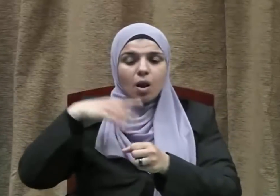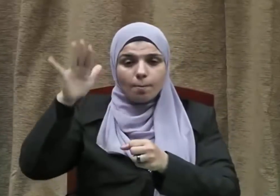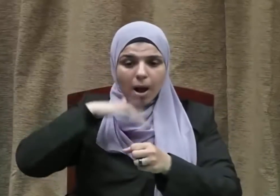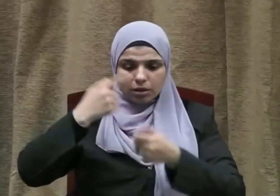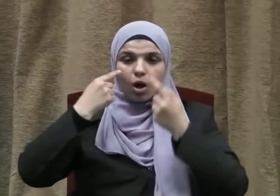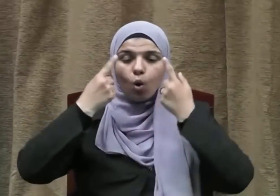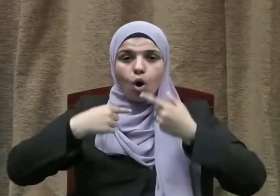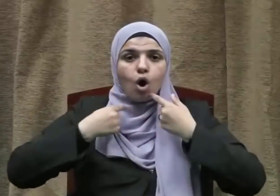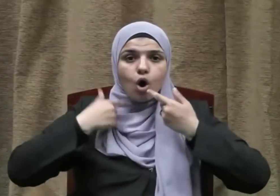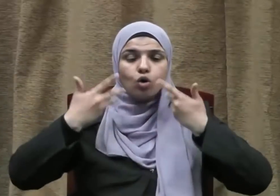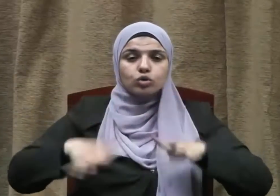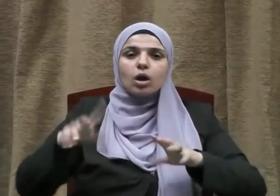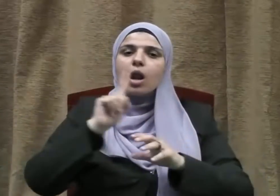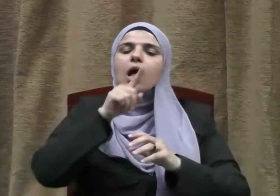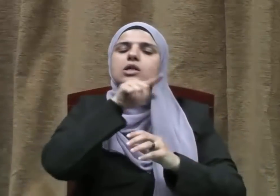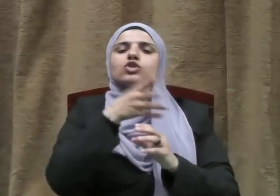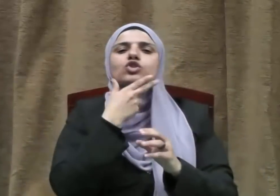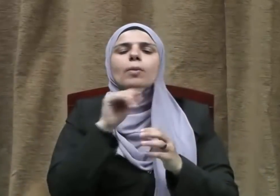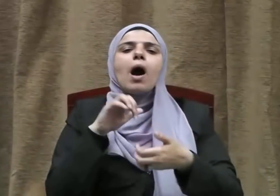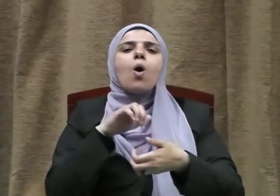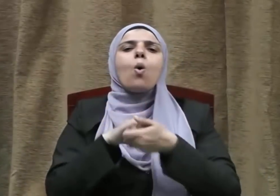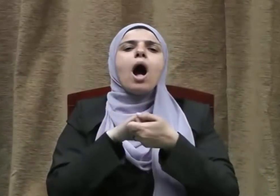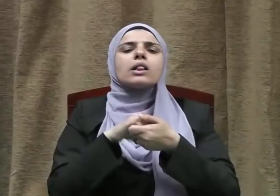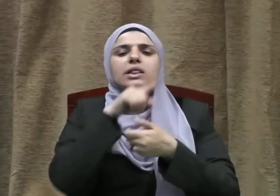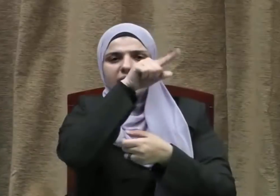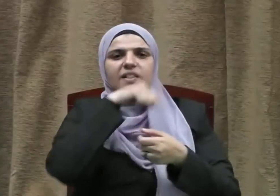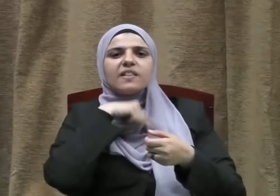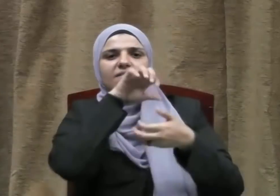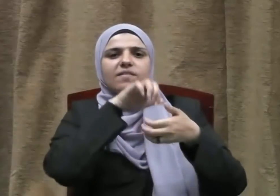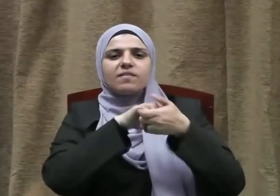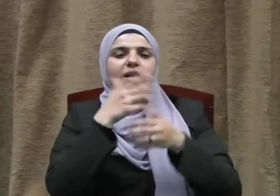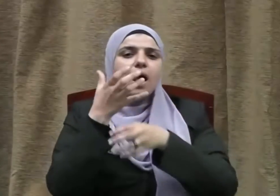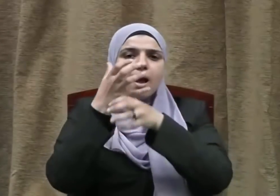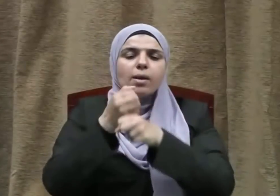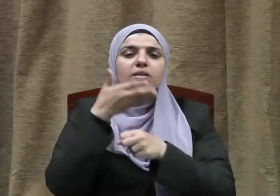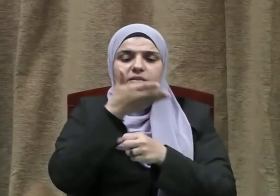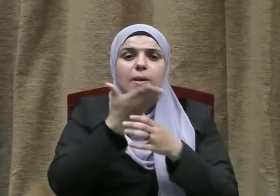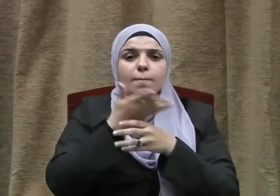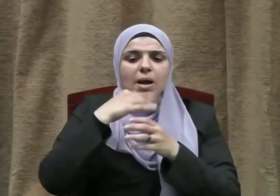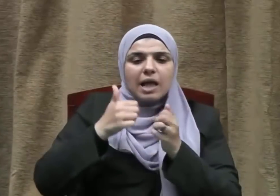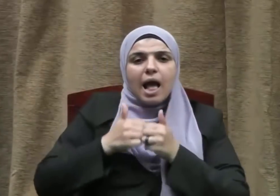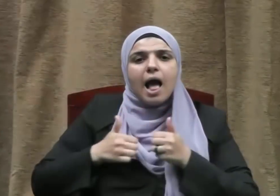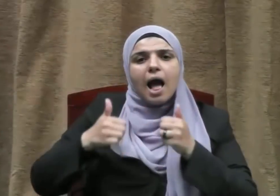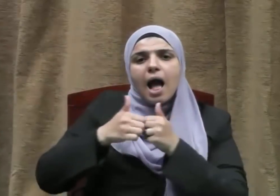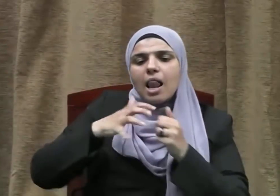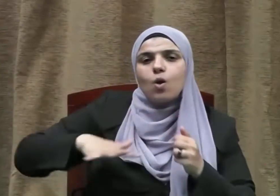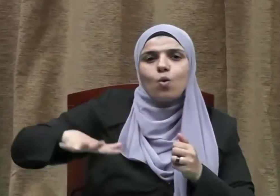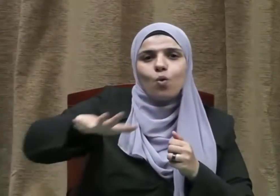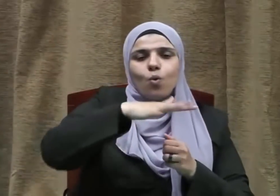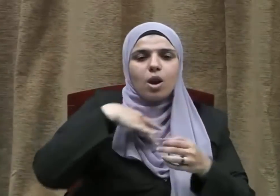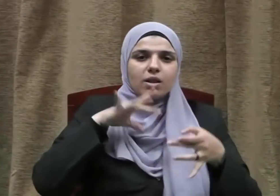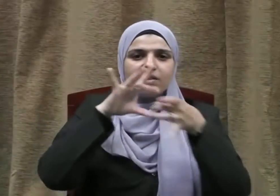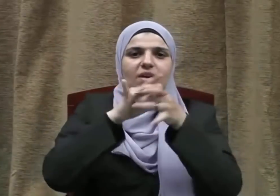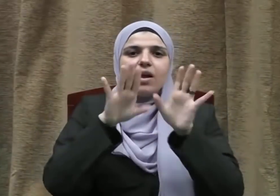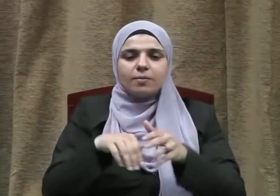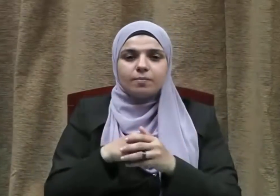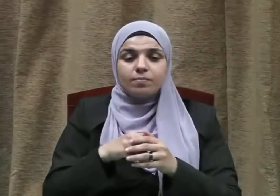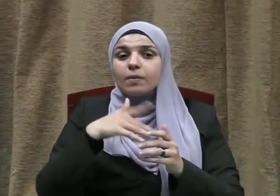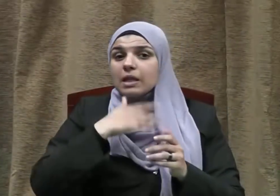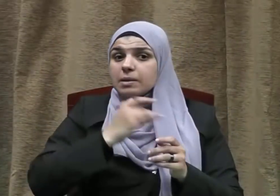يأمن به على نفسه هي في المقابل عهد أمان منه لأهل هذا البلد